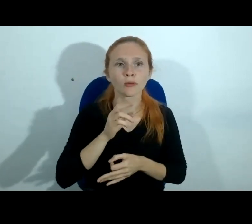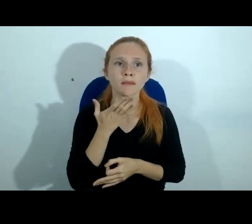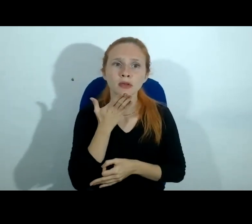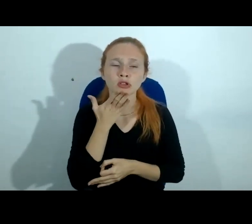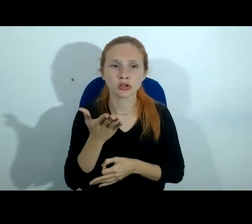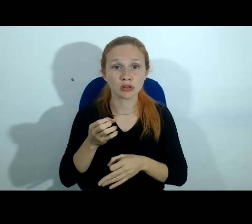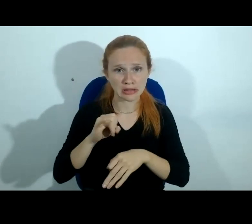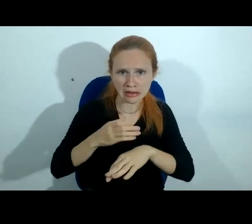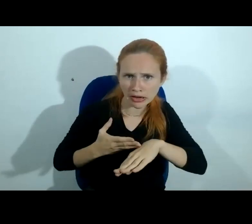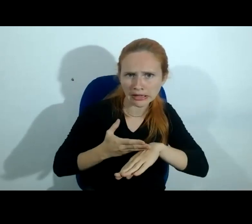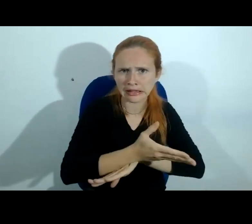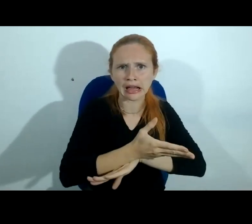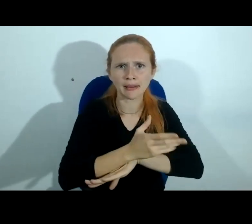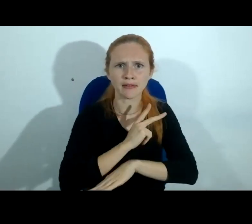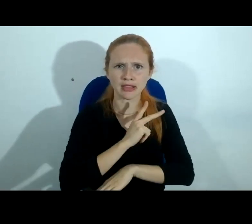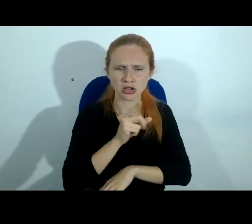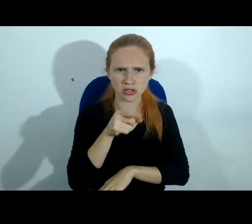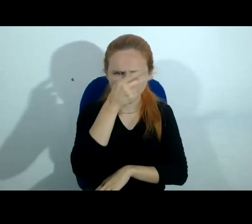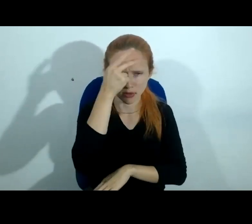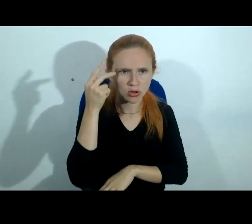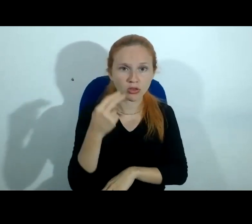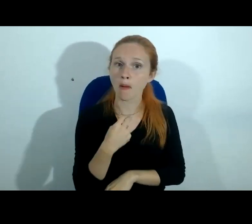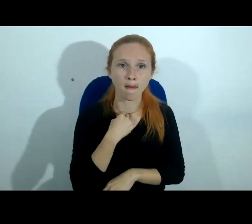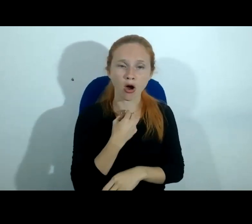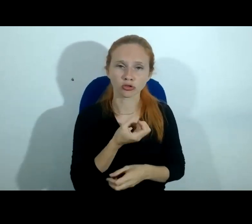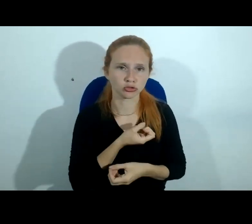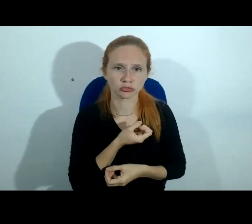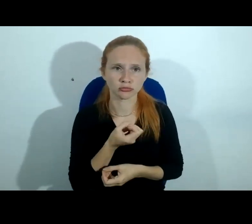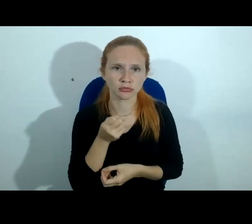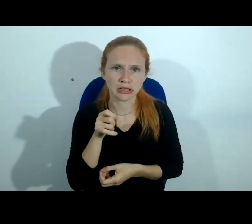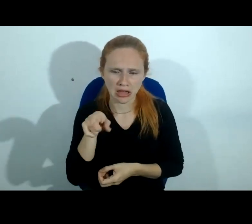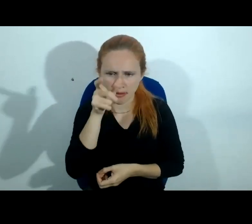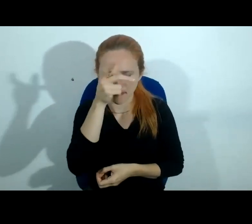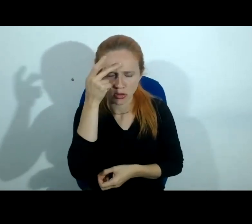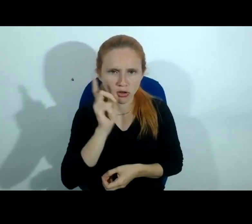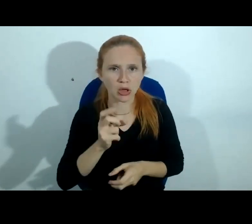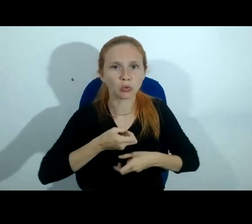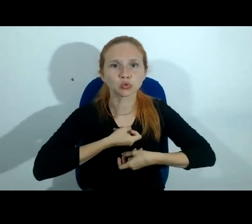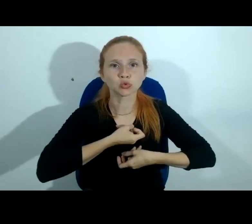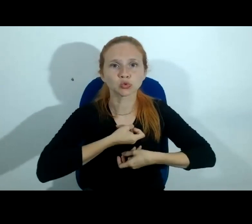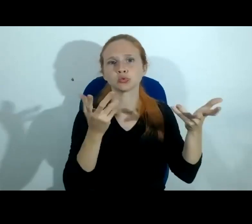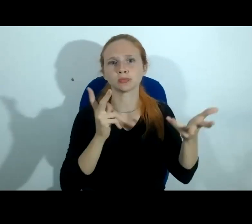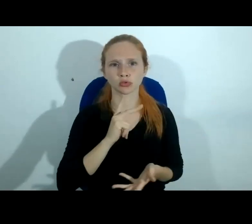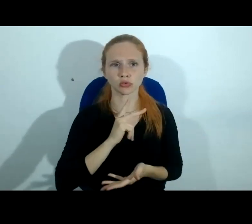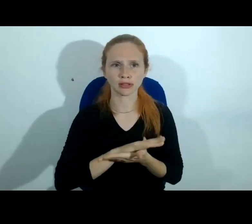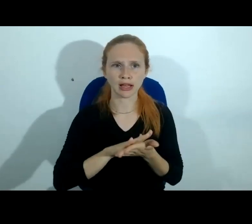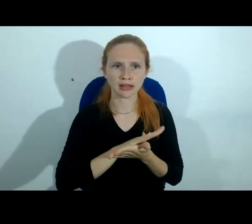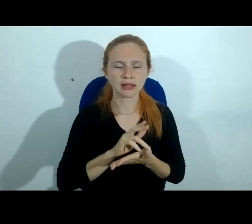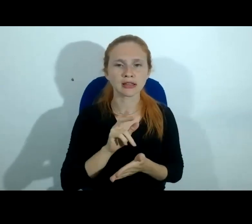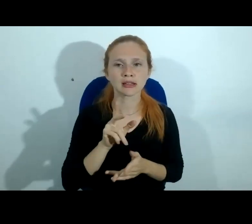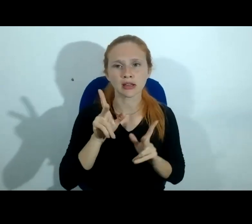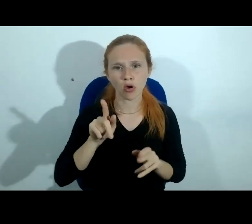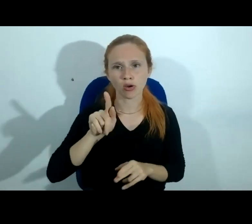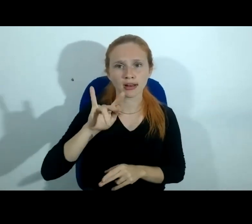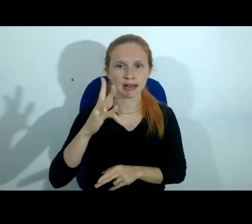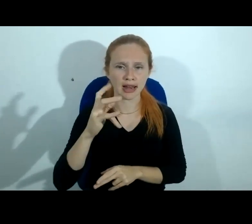vai invadir a privacidade de uma pessoa que não disponibilizou seus dados numa fonte aberta como o professor Guilherme Carzel acabou de